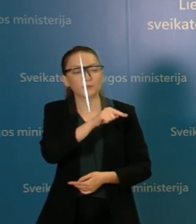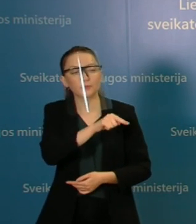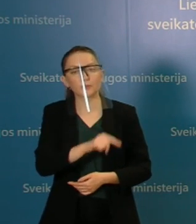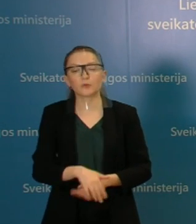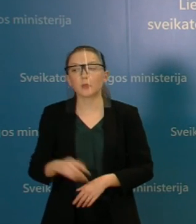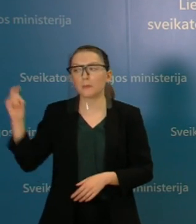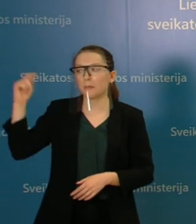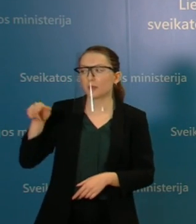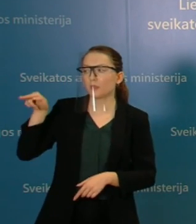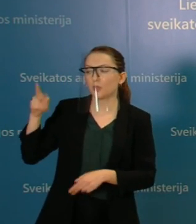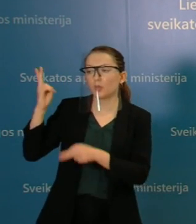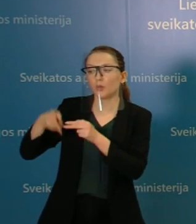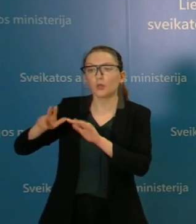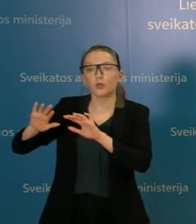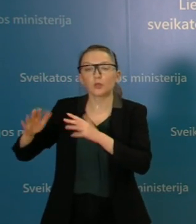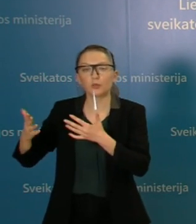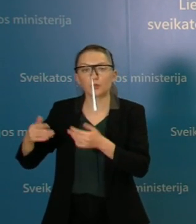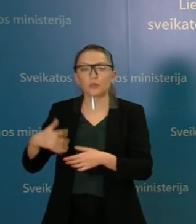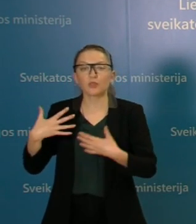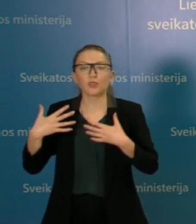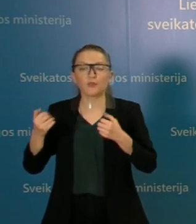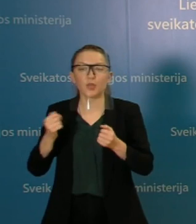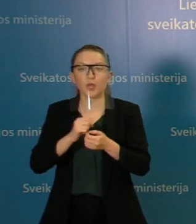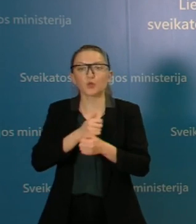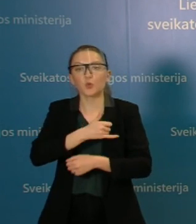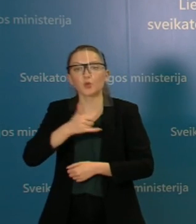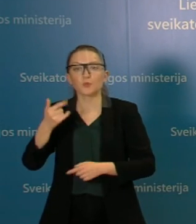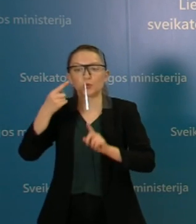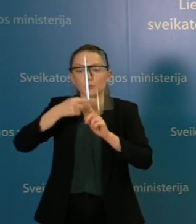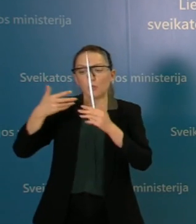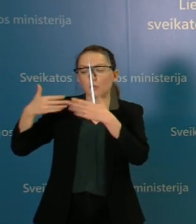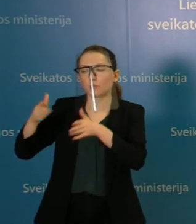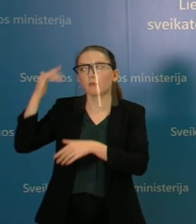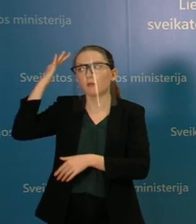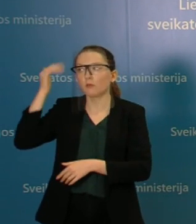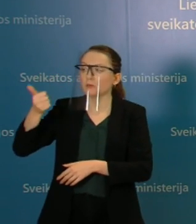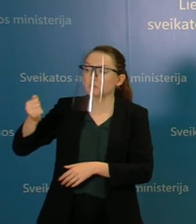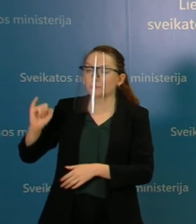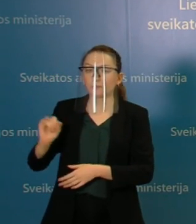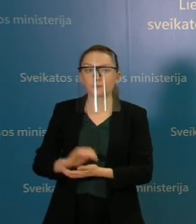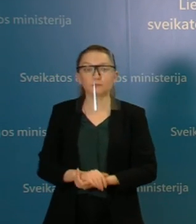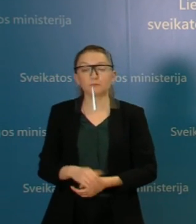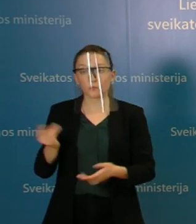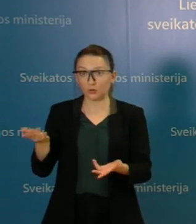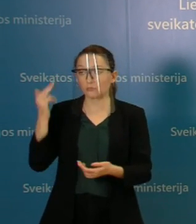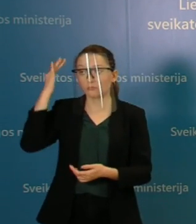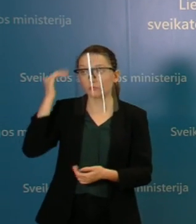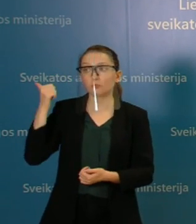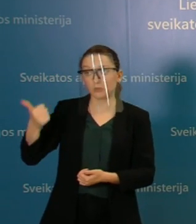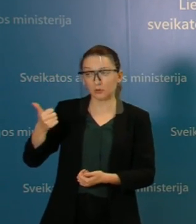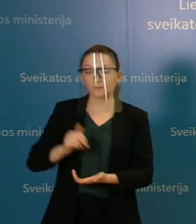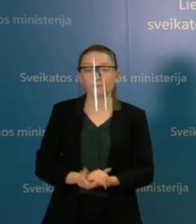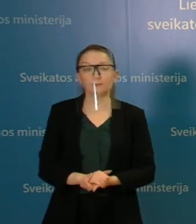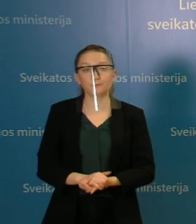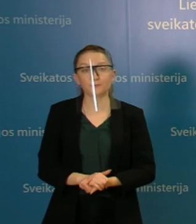prezidentos sprendimą steigti sveikatos ekspertų tarymą. Tai gerai vertino. Aš